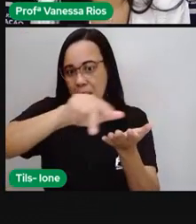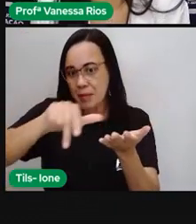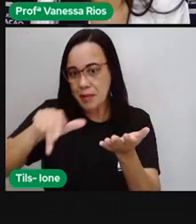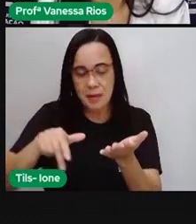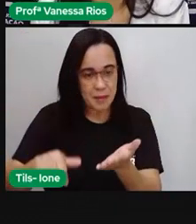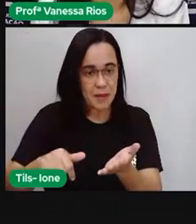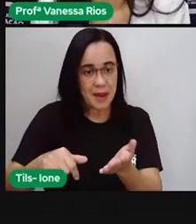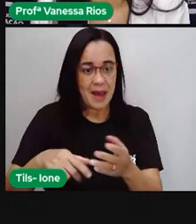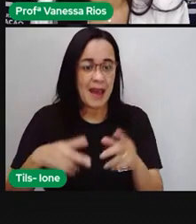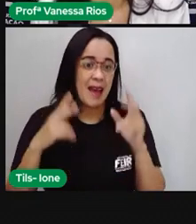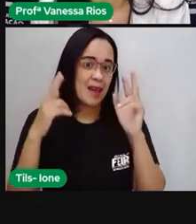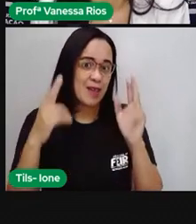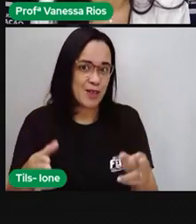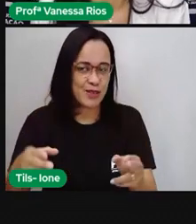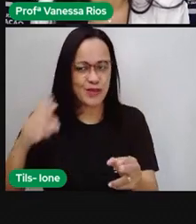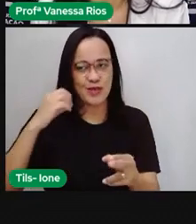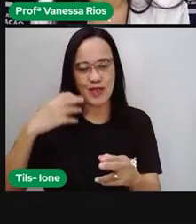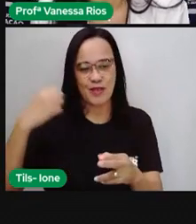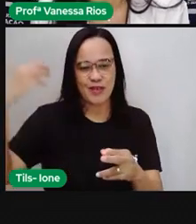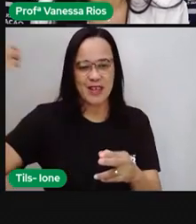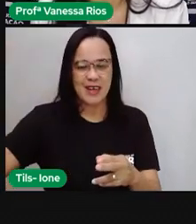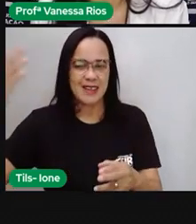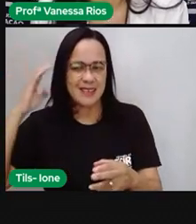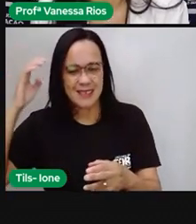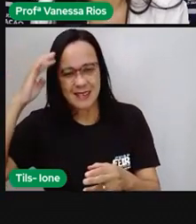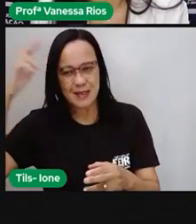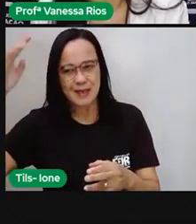viajasse sem sair do lugar.